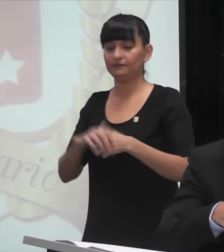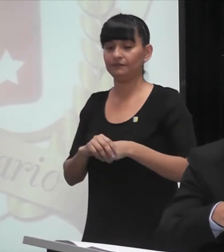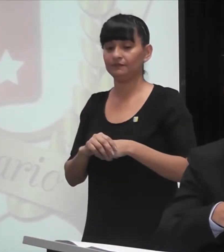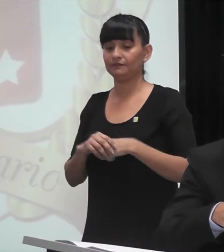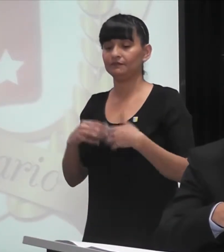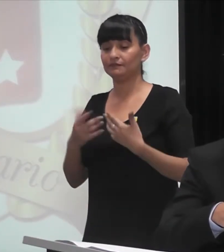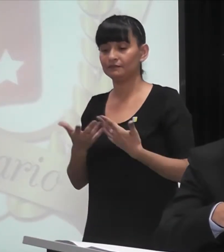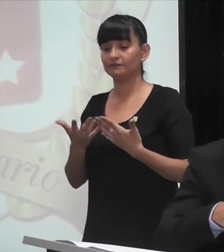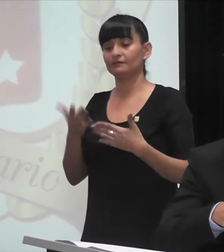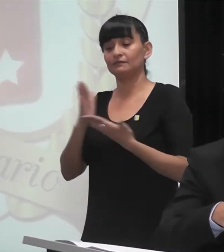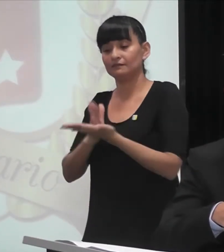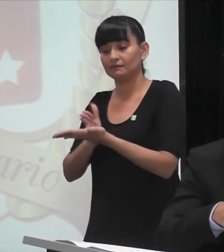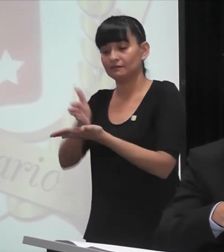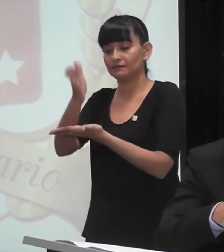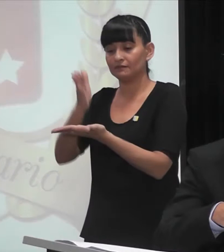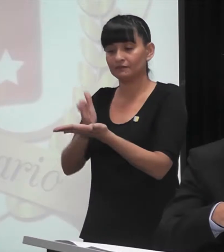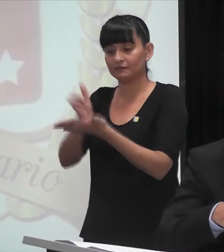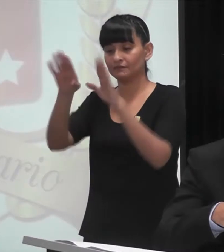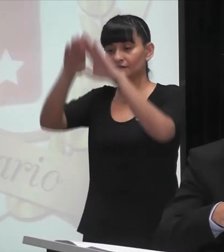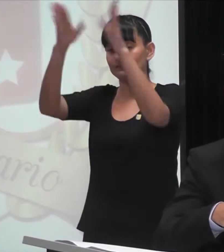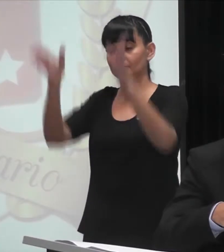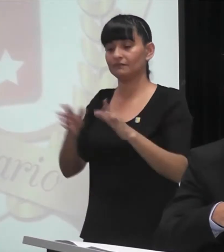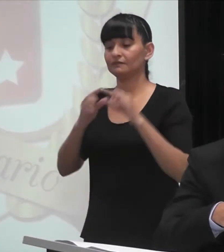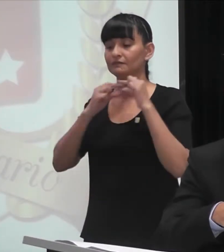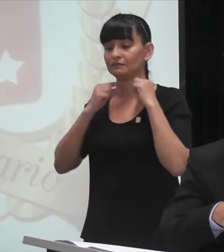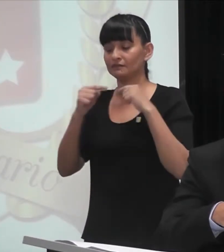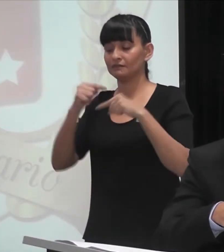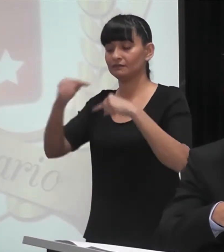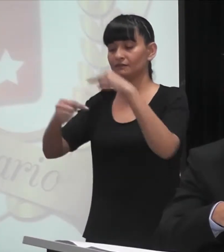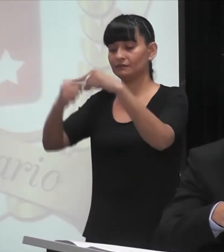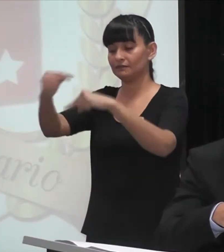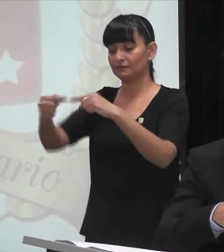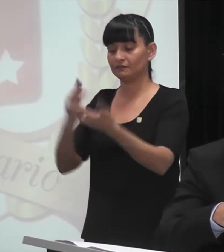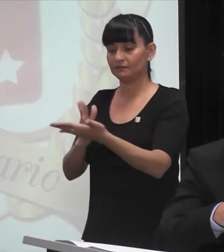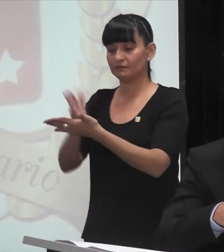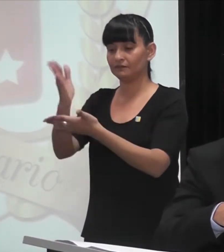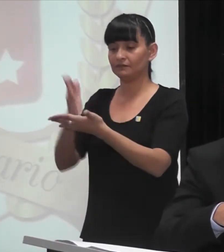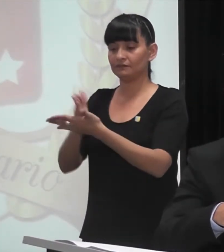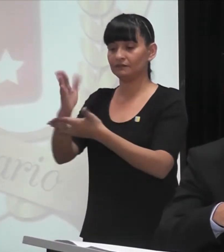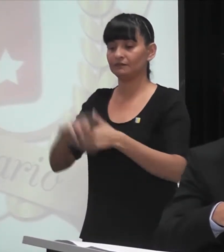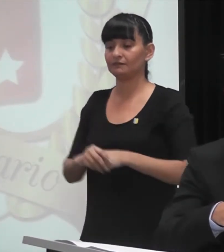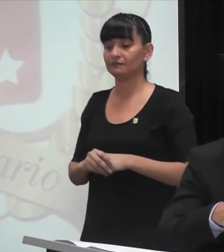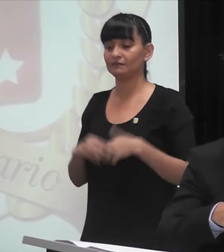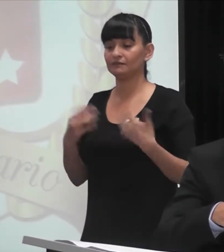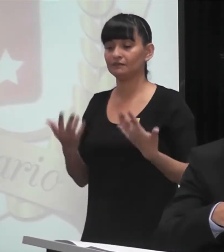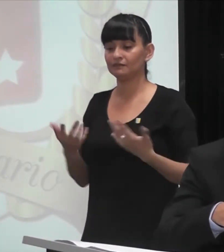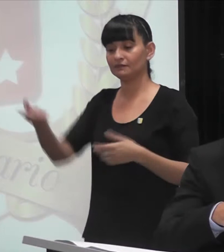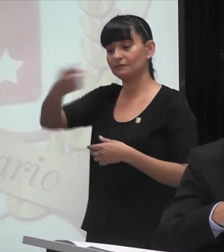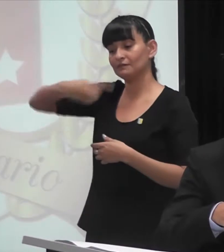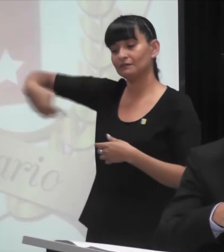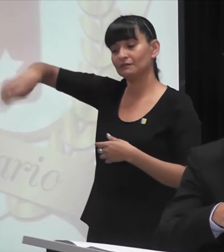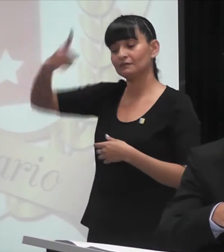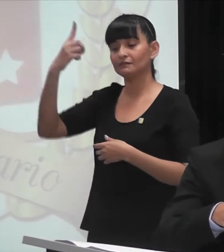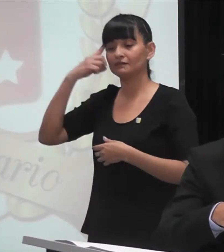pero la obra siguió. He aquí 50 años. Se me ocurre que esta historia merece un libro,